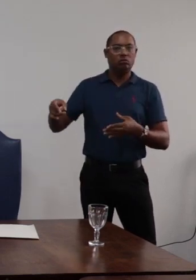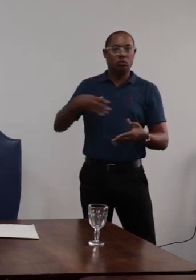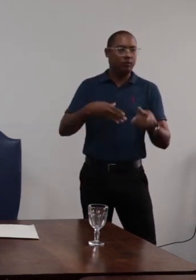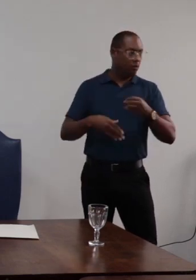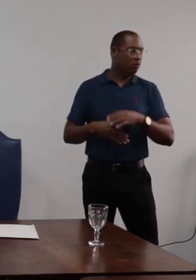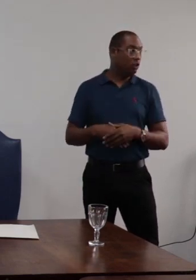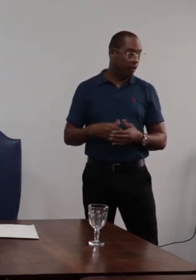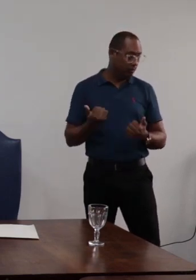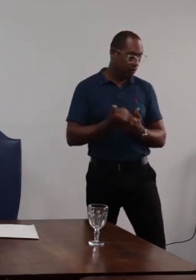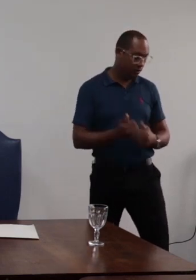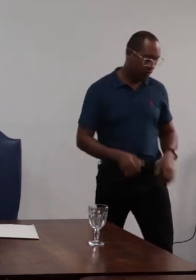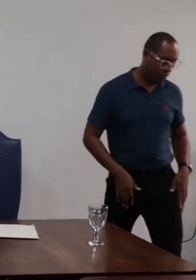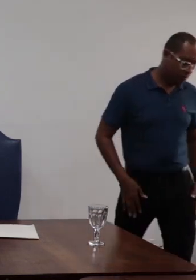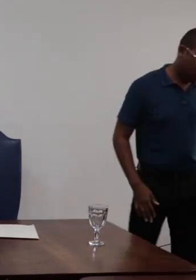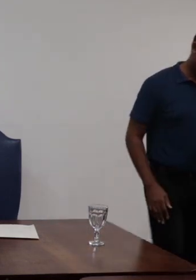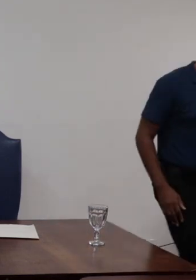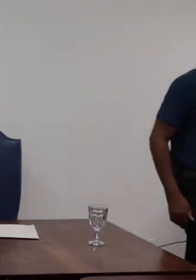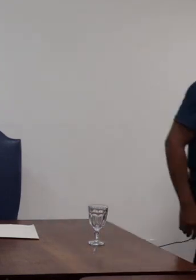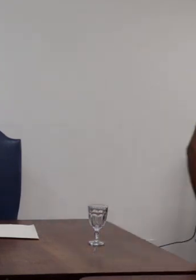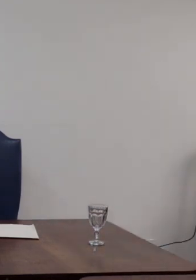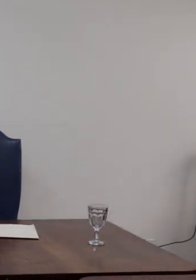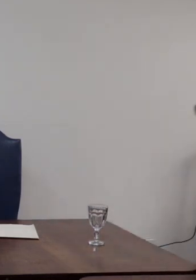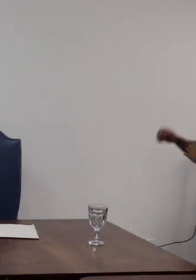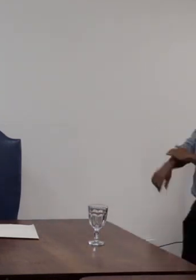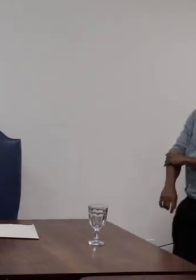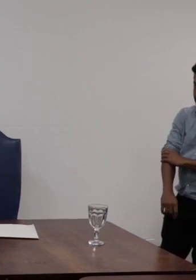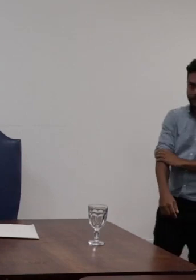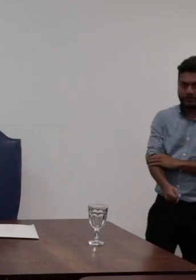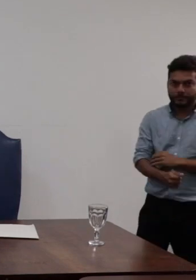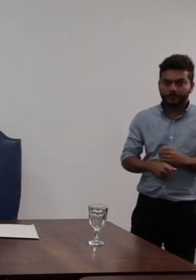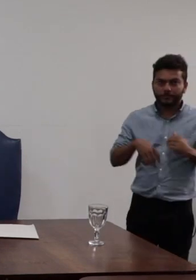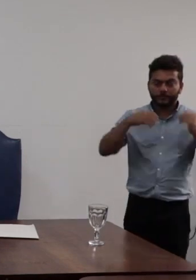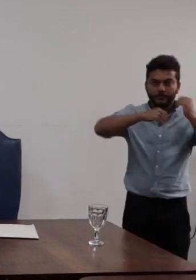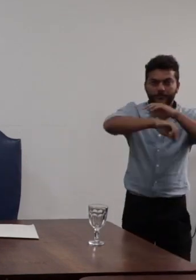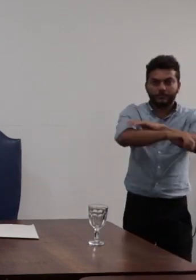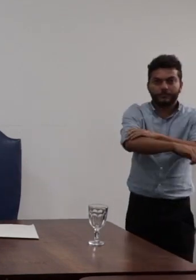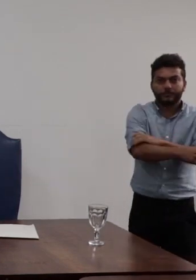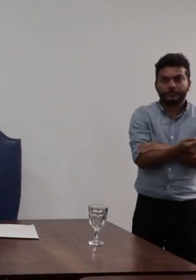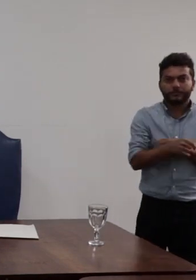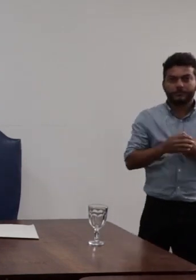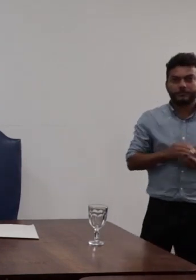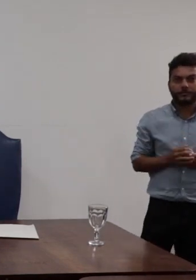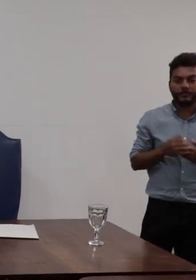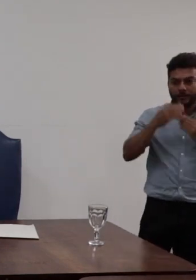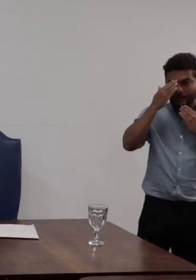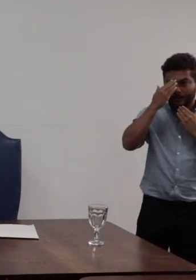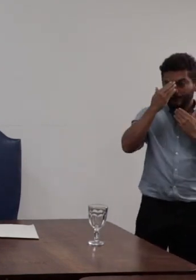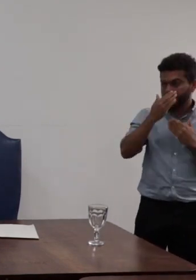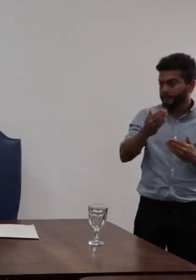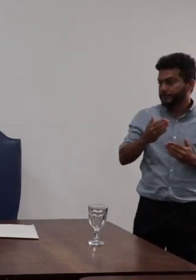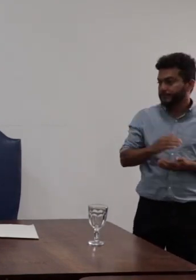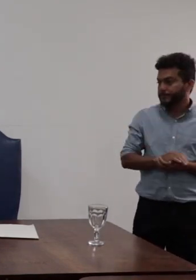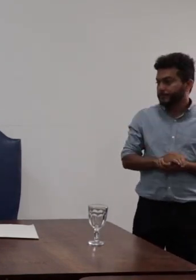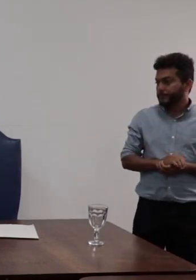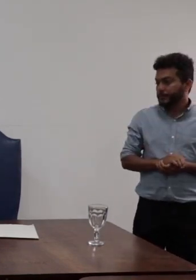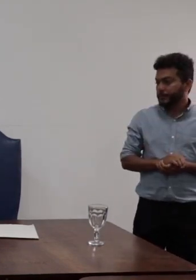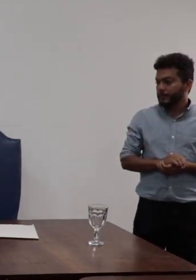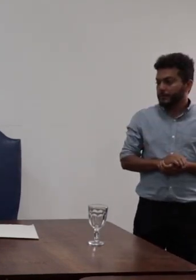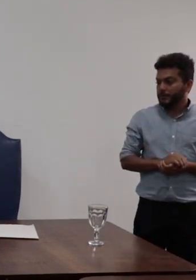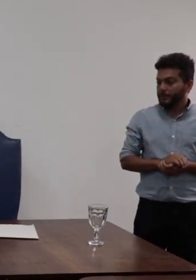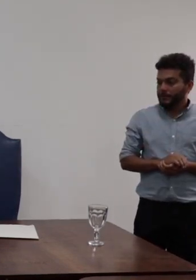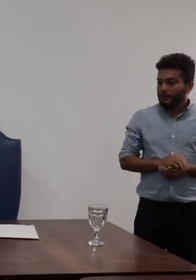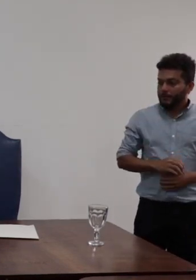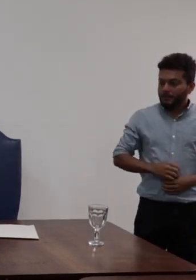do PDI agradeço também a fala inicial aqui do providório de planejamento eu queria antes de abrir para a